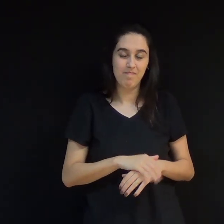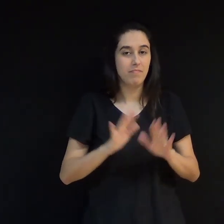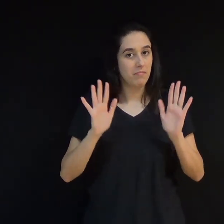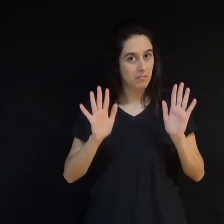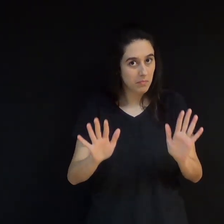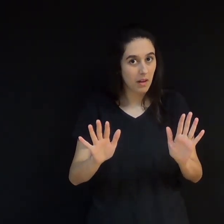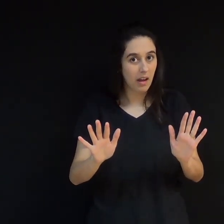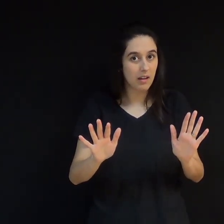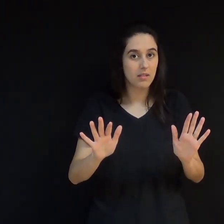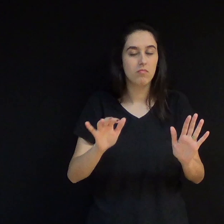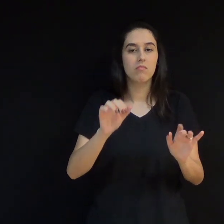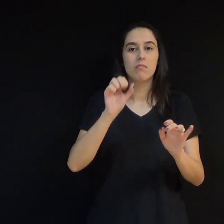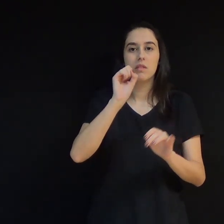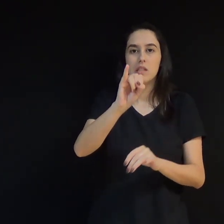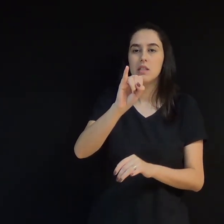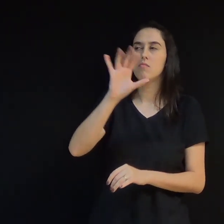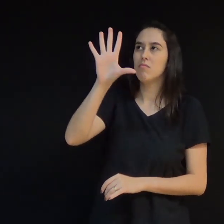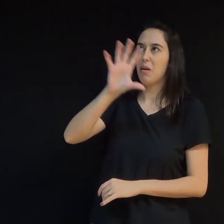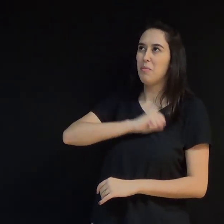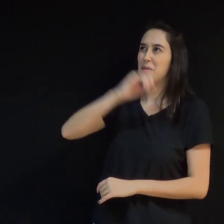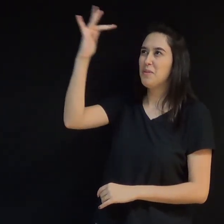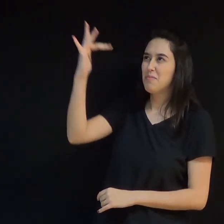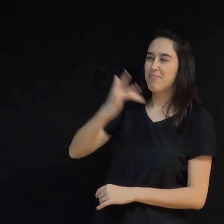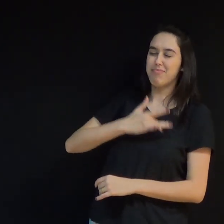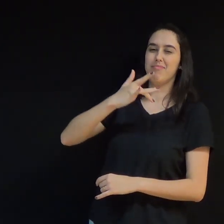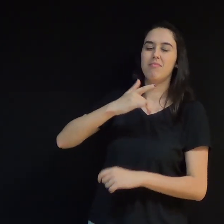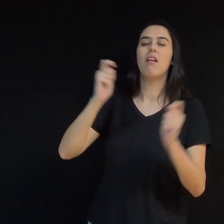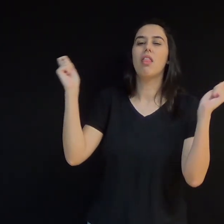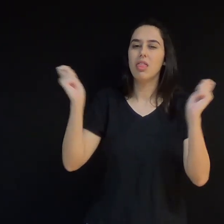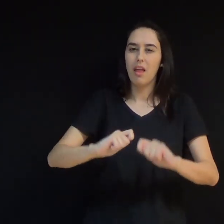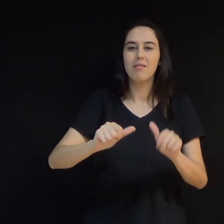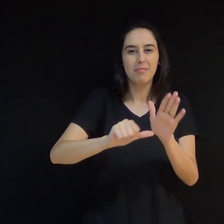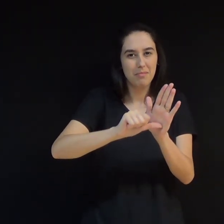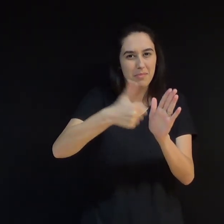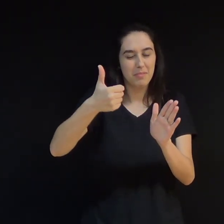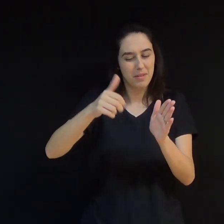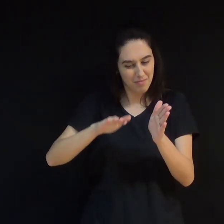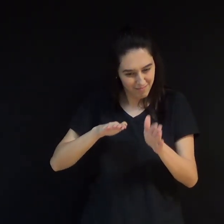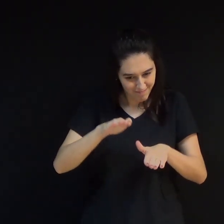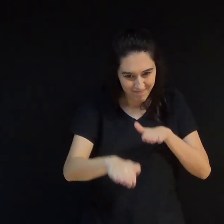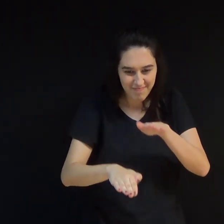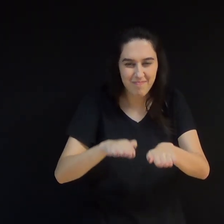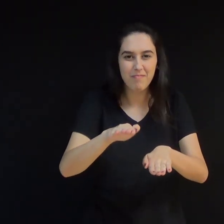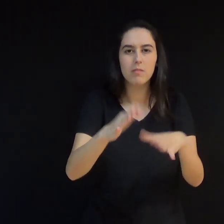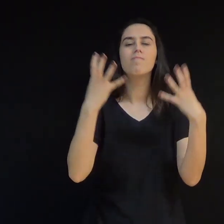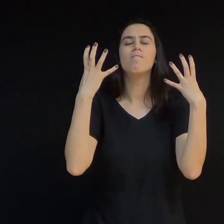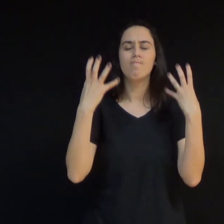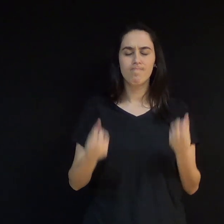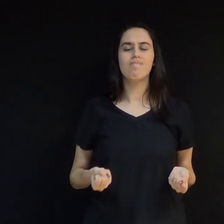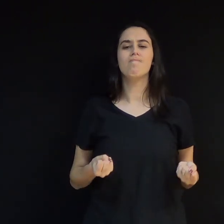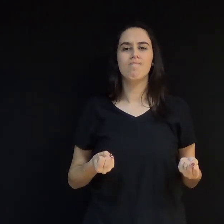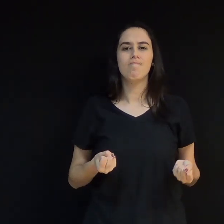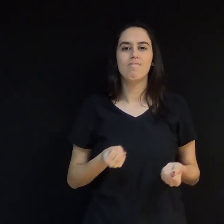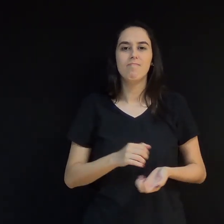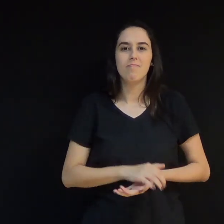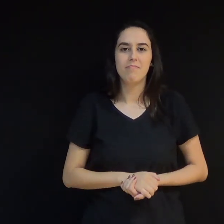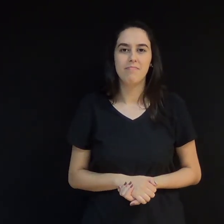tampouco fizeram por merecer. Todavia, ao serem tocados pelo amor, podem dar o primeiro passo,